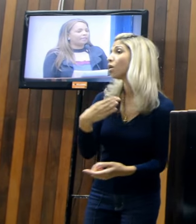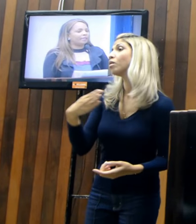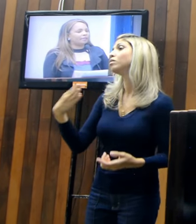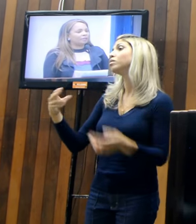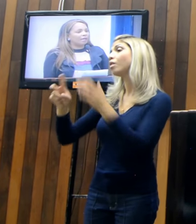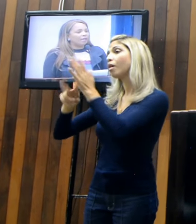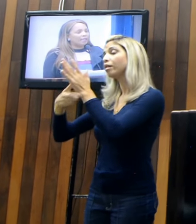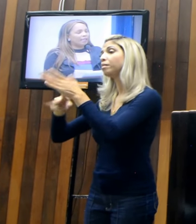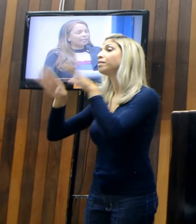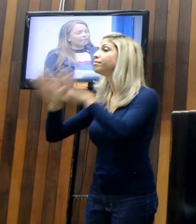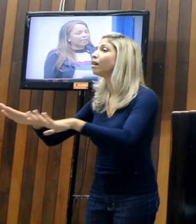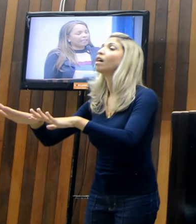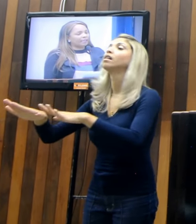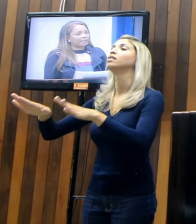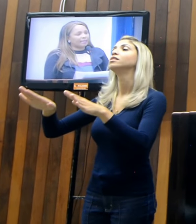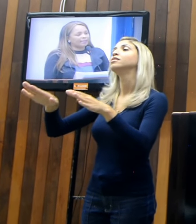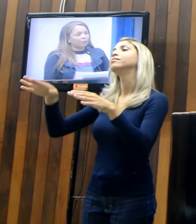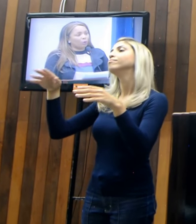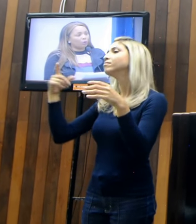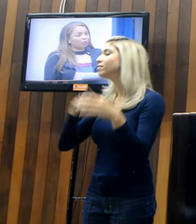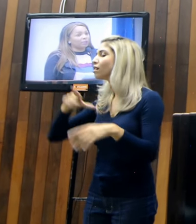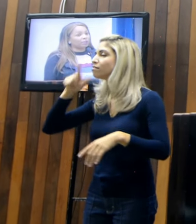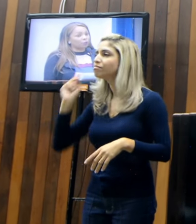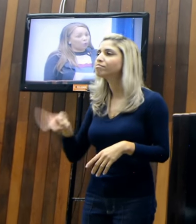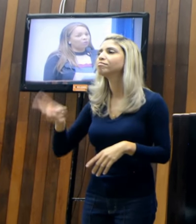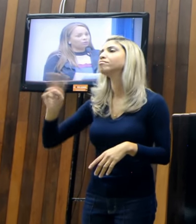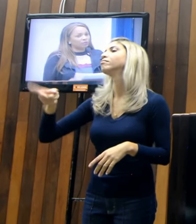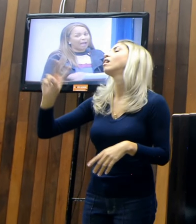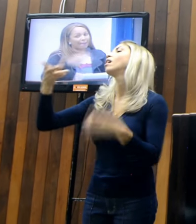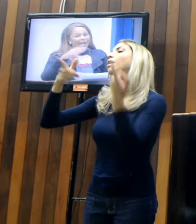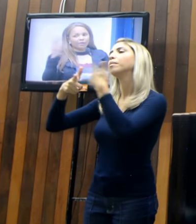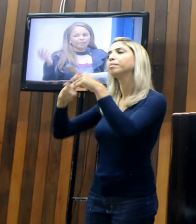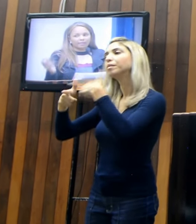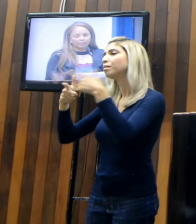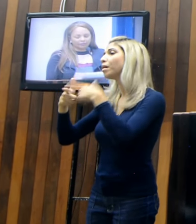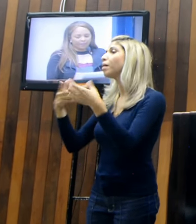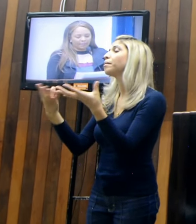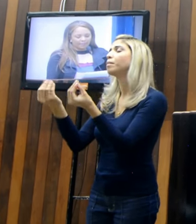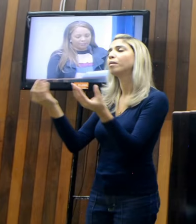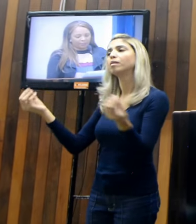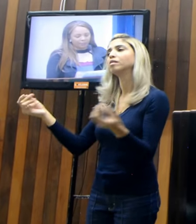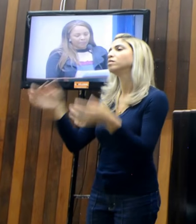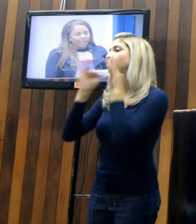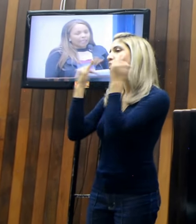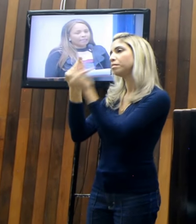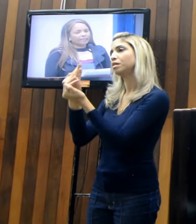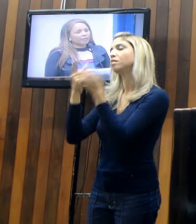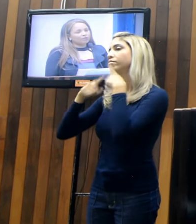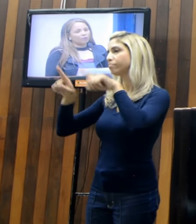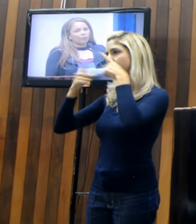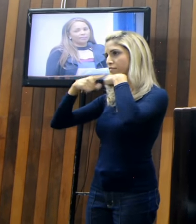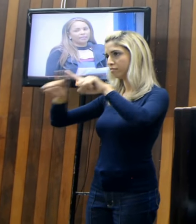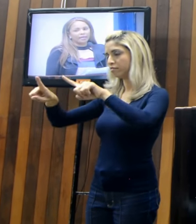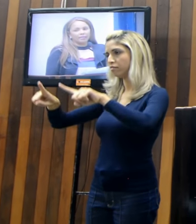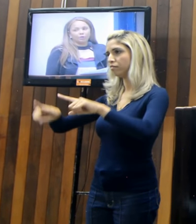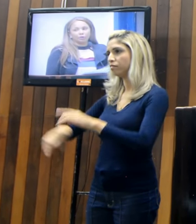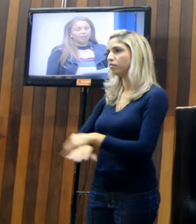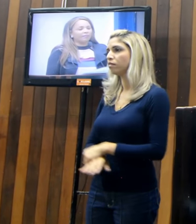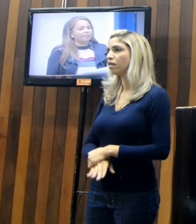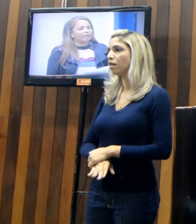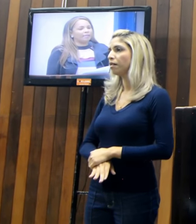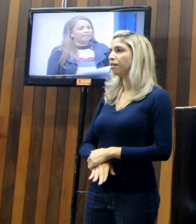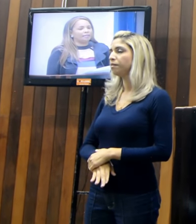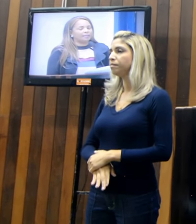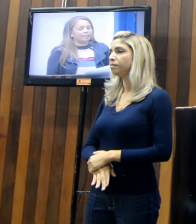famílias, e que tem trazido alguns transtornos à maioria das famílias. Então, senhor presidente, eu